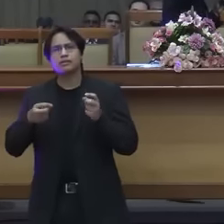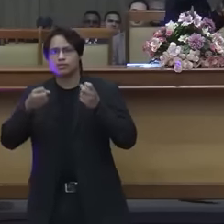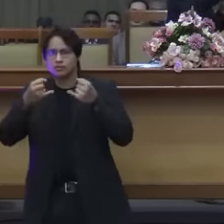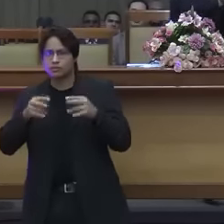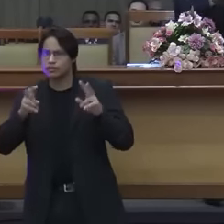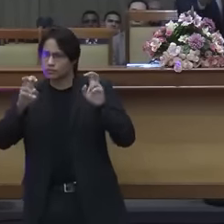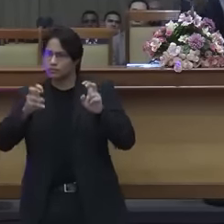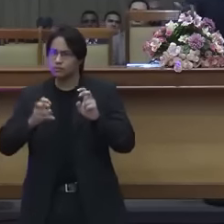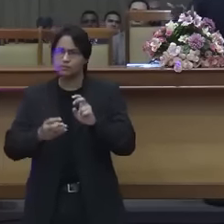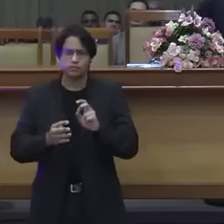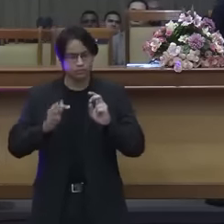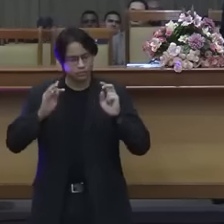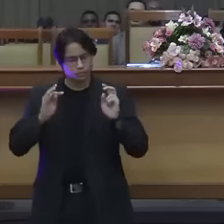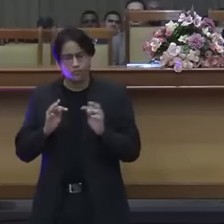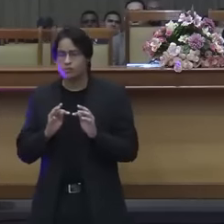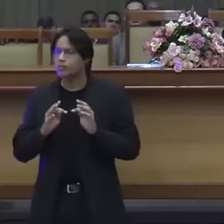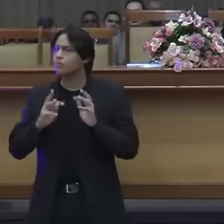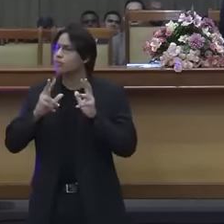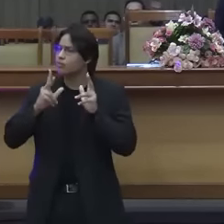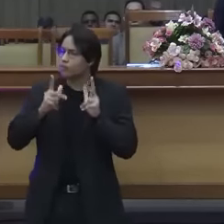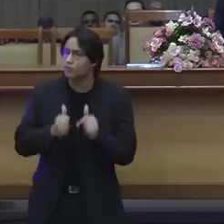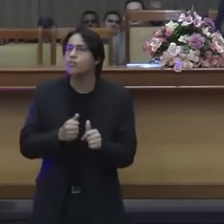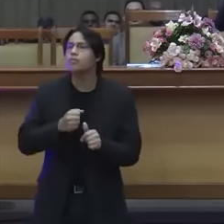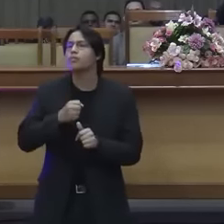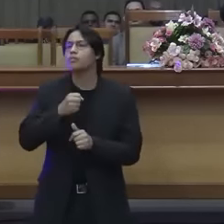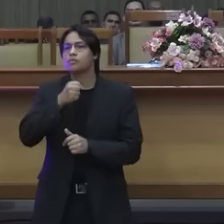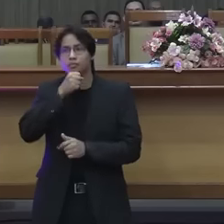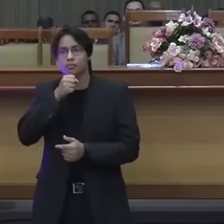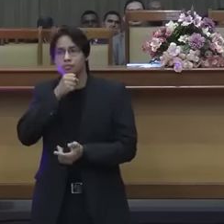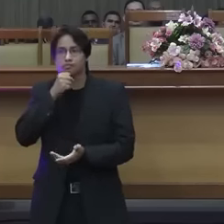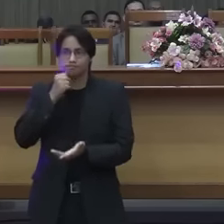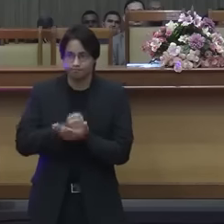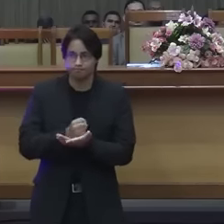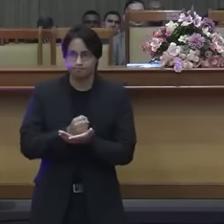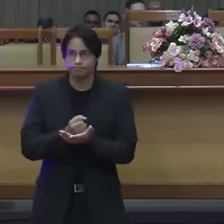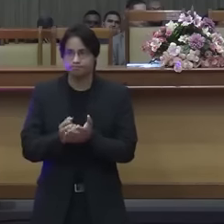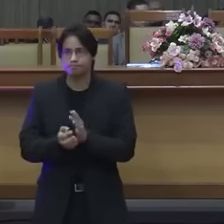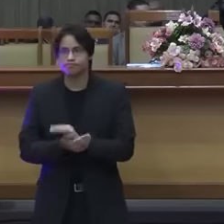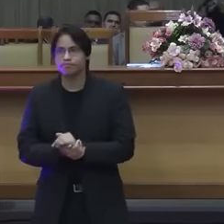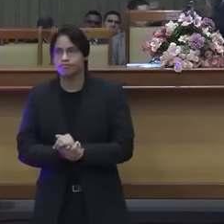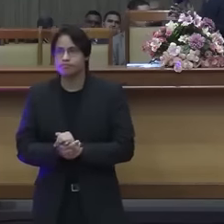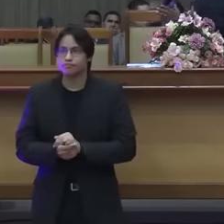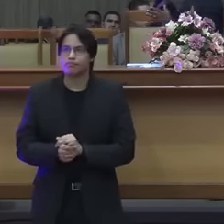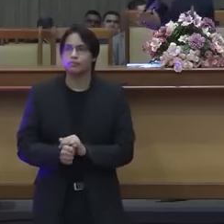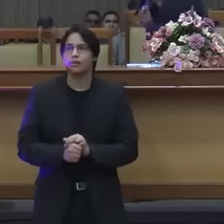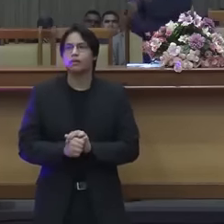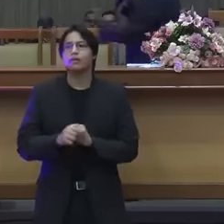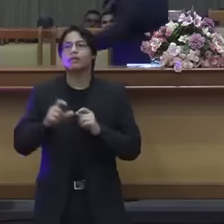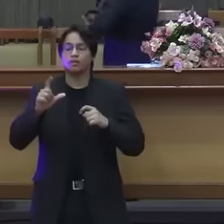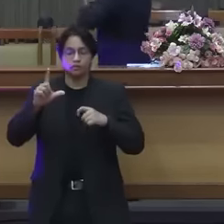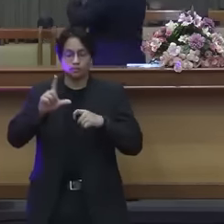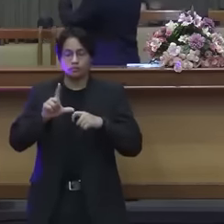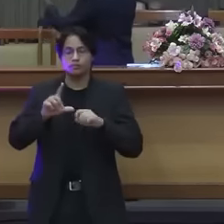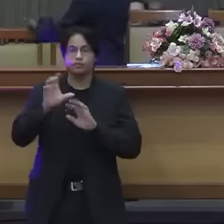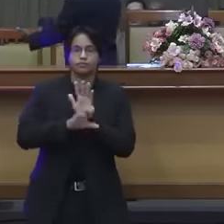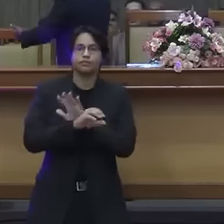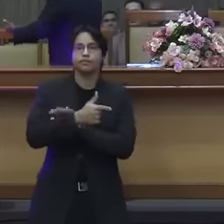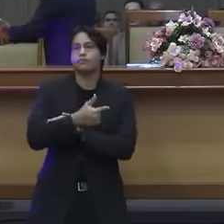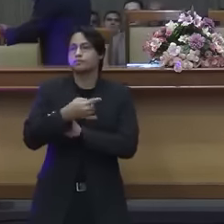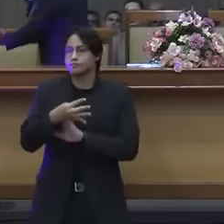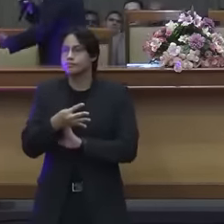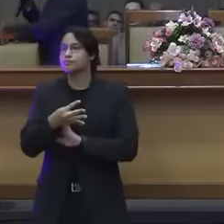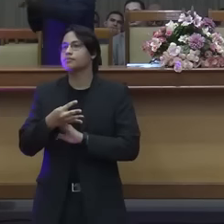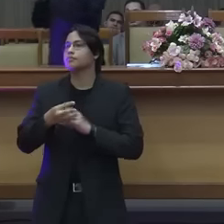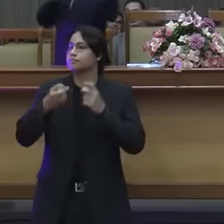Testamento. Quando Jesus disse em Lucas 24, a lei testificou de